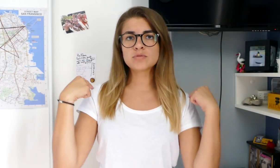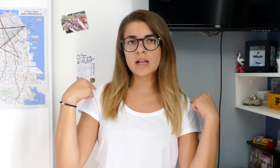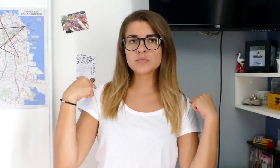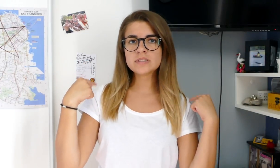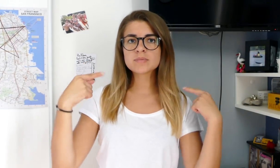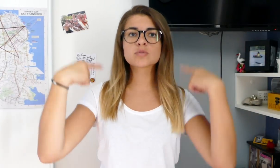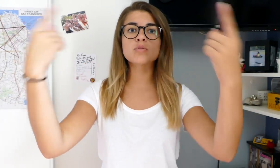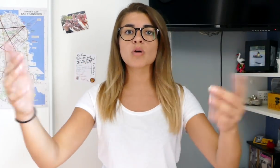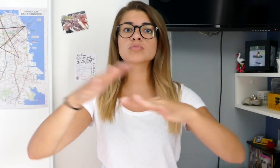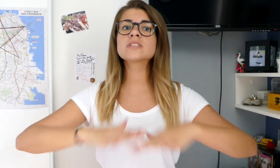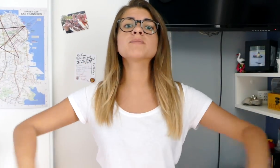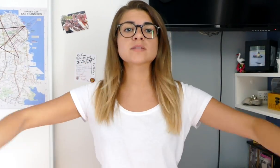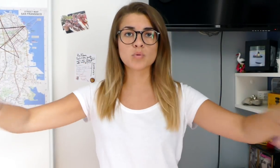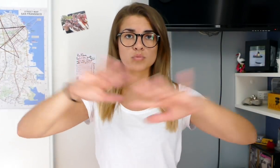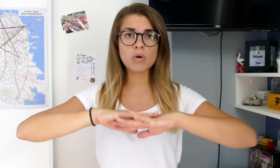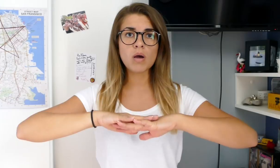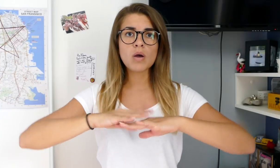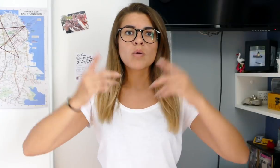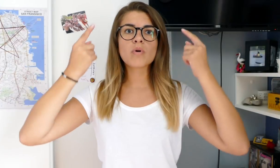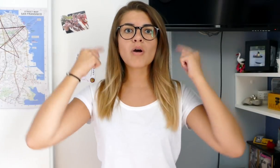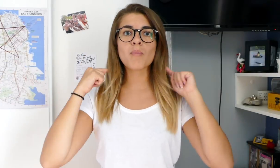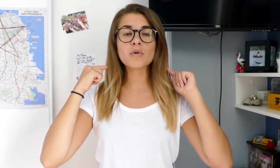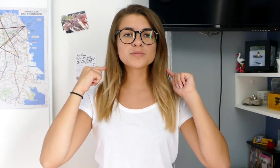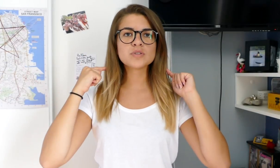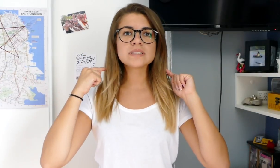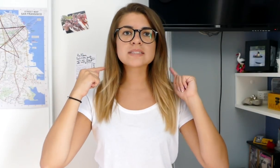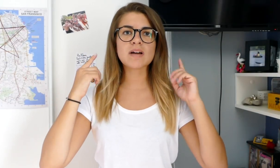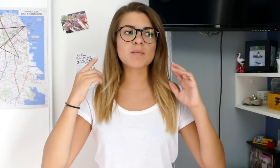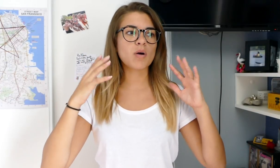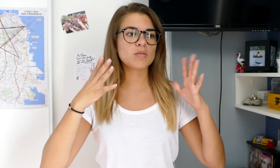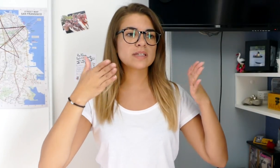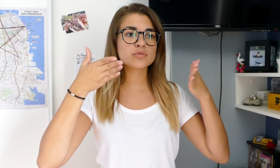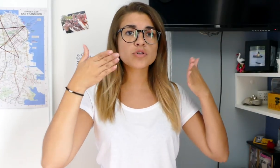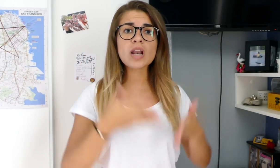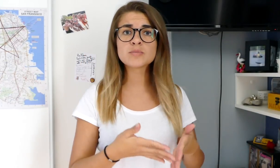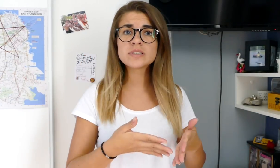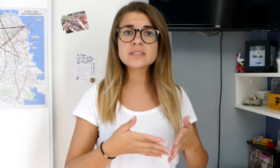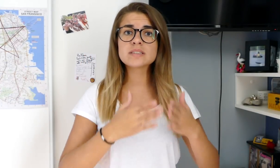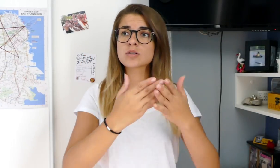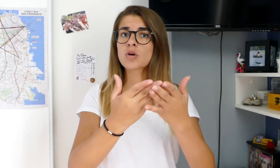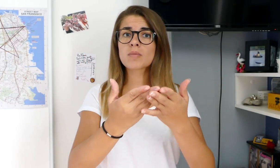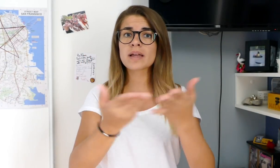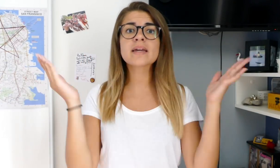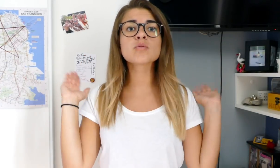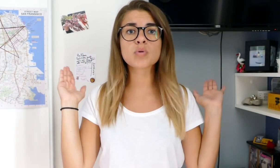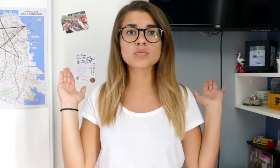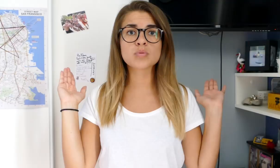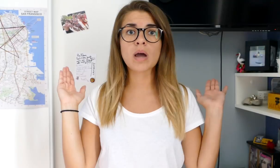'écoutes la musique, mais tu entends tout ce qui se passe autour. Ou alors, en mode musique,'est vraiment... T'écoutes que la musique et tu n'entends rien autour de toi.